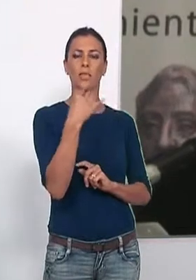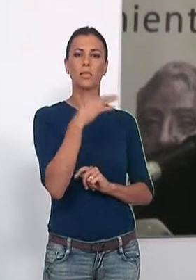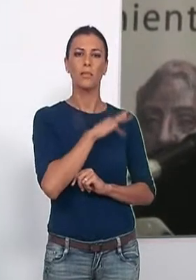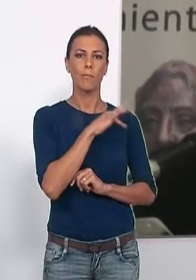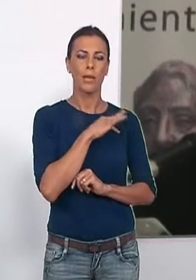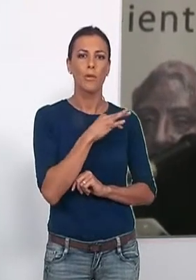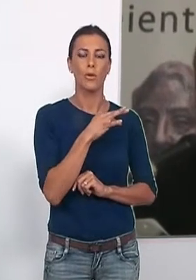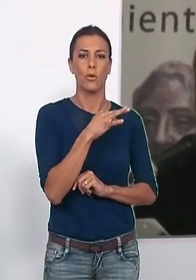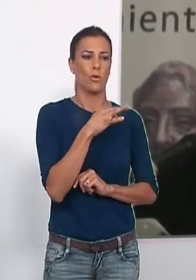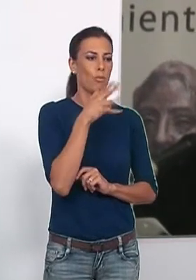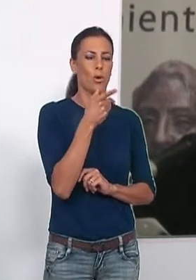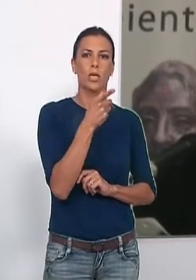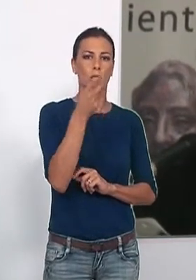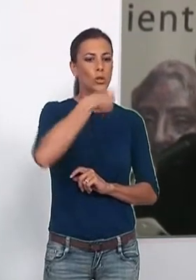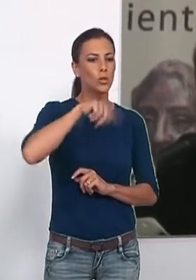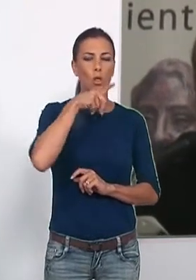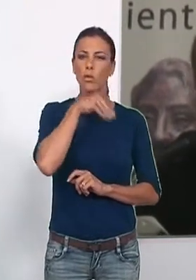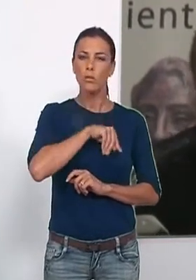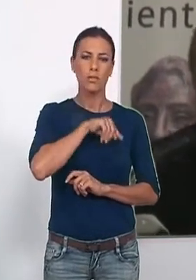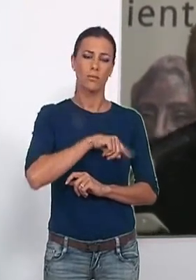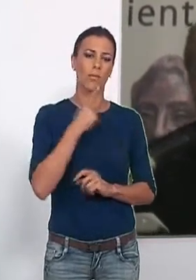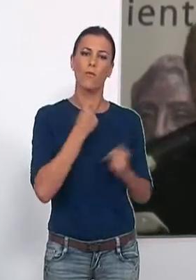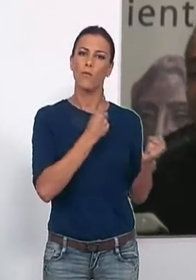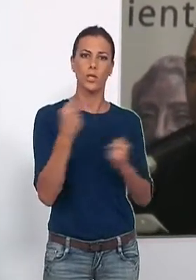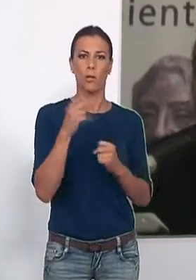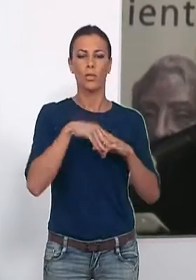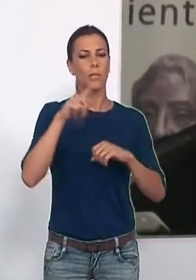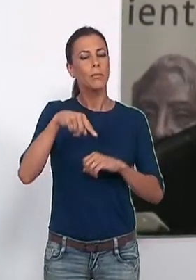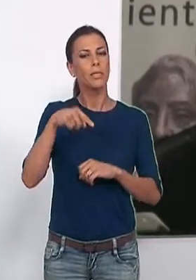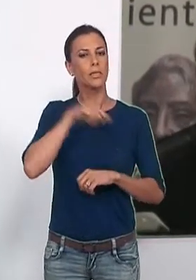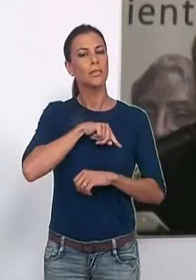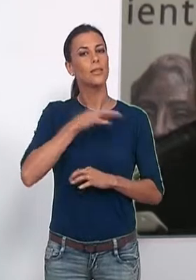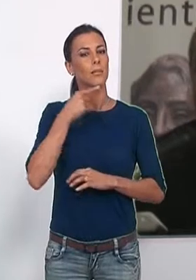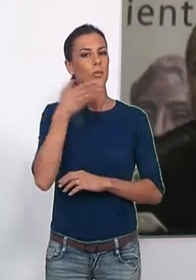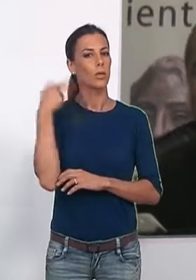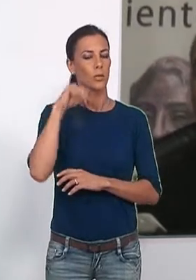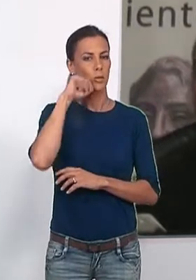que al grupo le sale, tan de adentro como ese presumir de Motril.